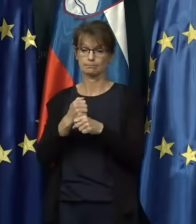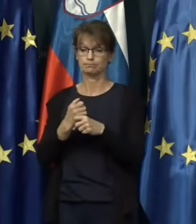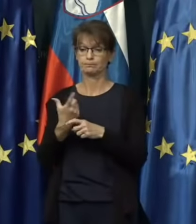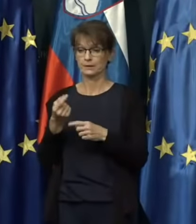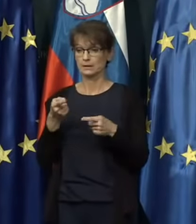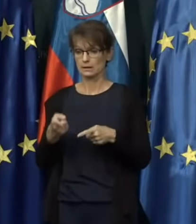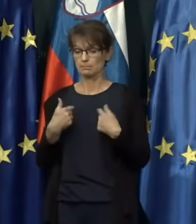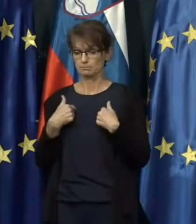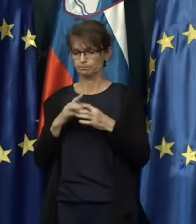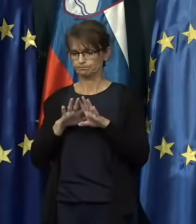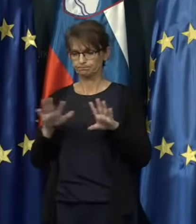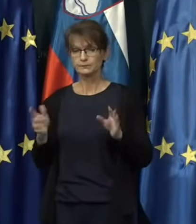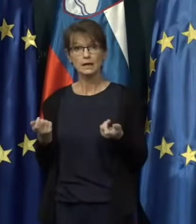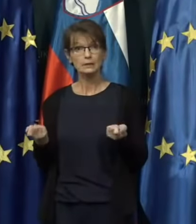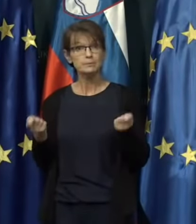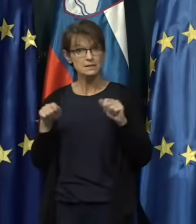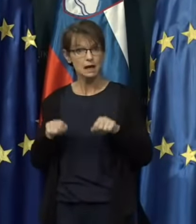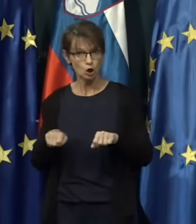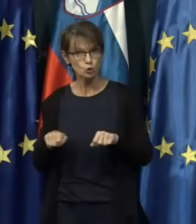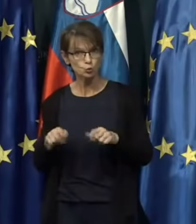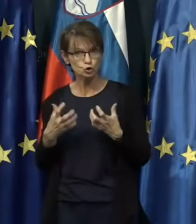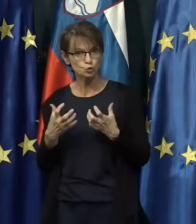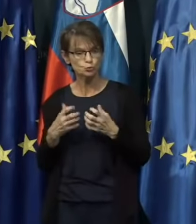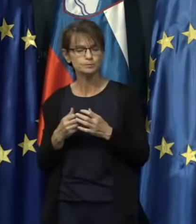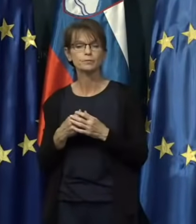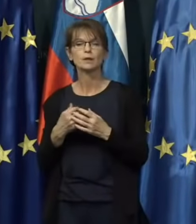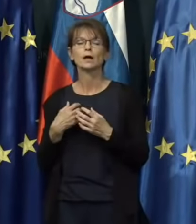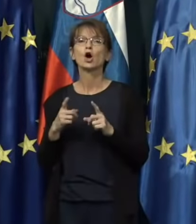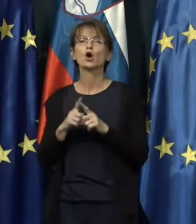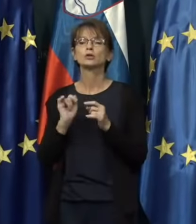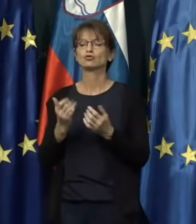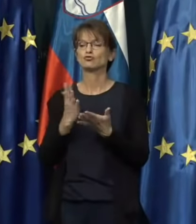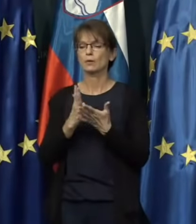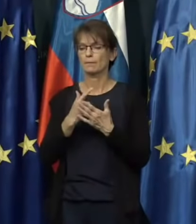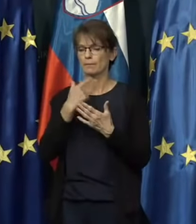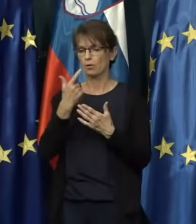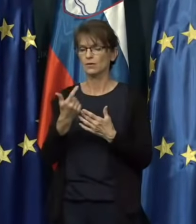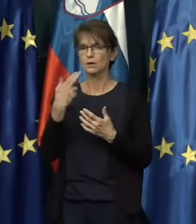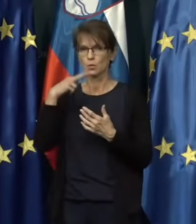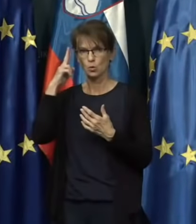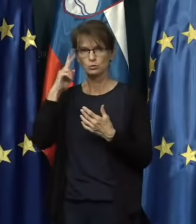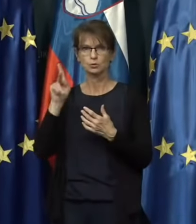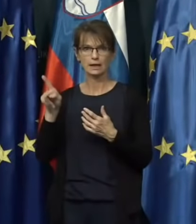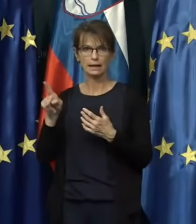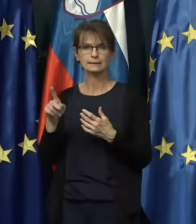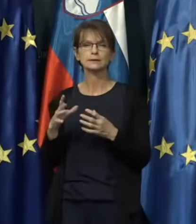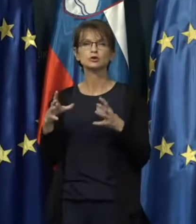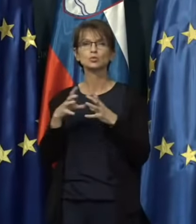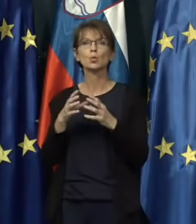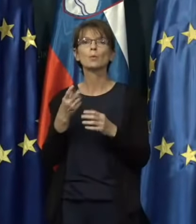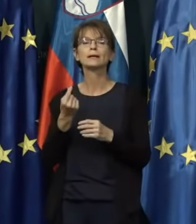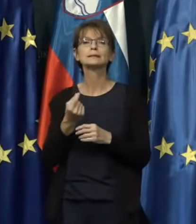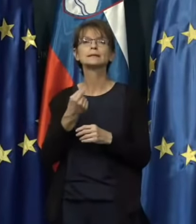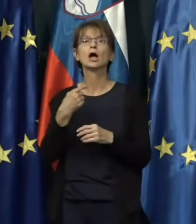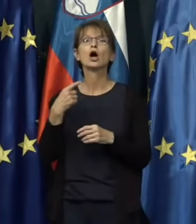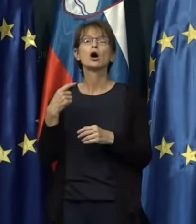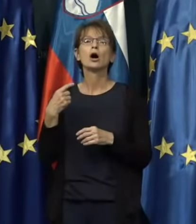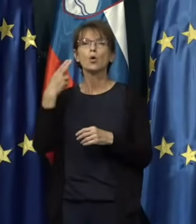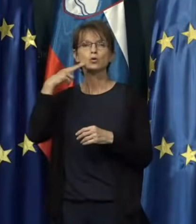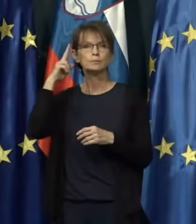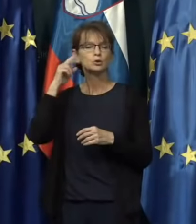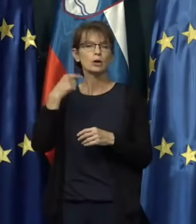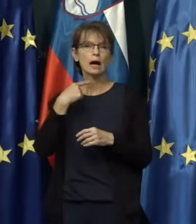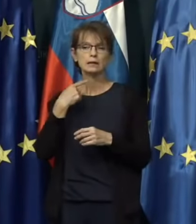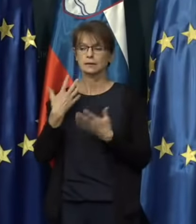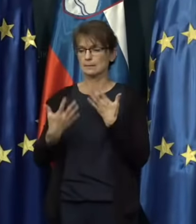bi jaz zaključil in sem, kot je povedal gospod Kacin, skupaj z gospodom Gantarem, tudi na